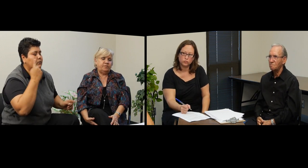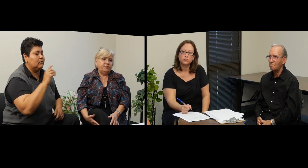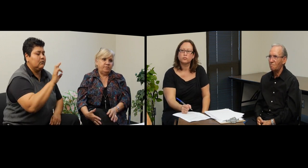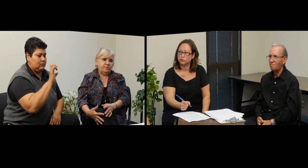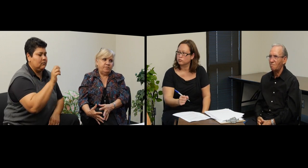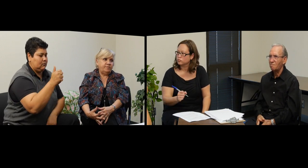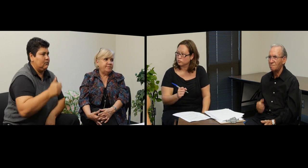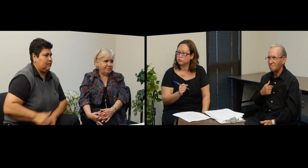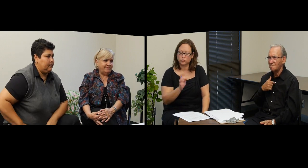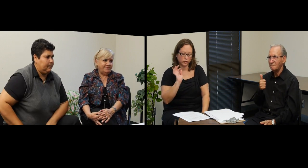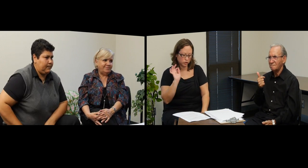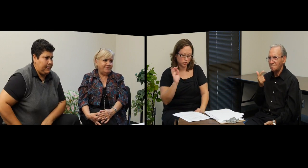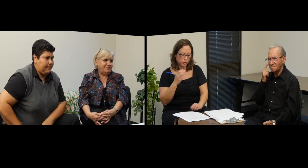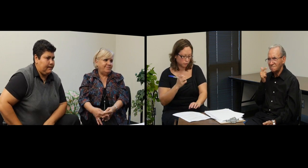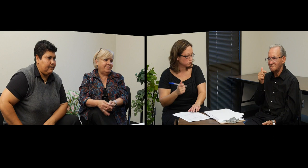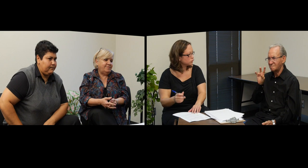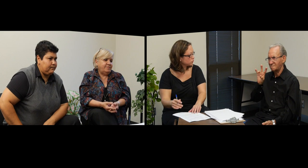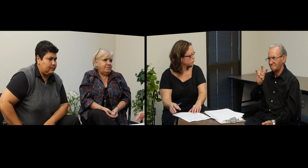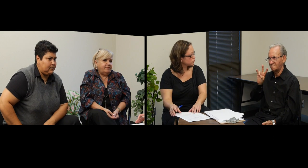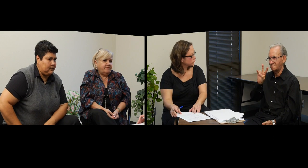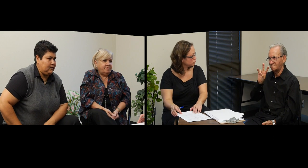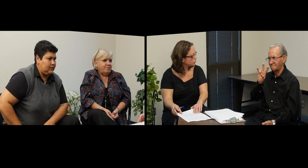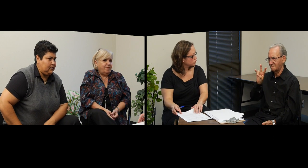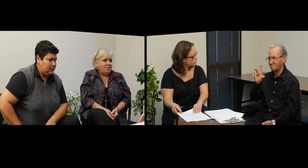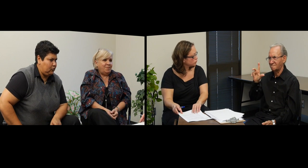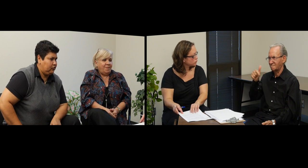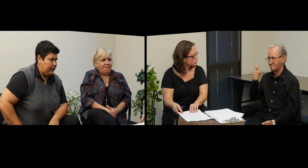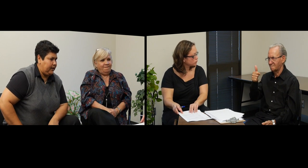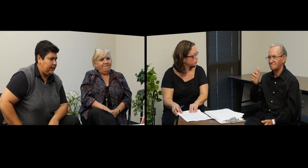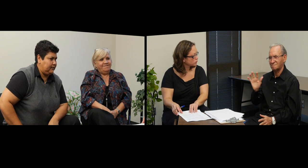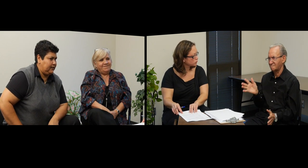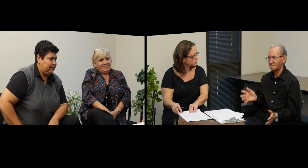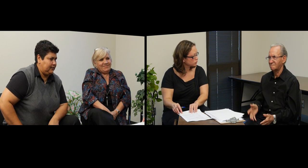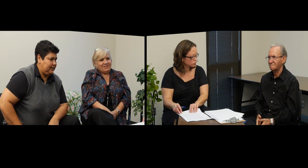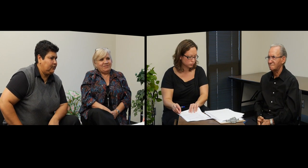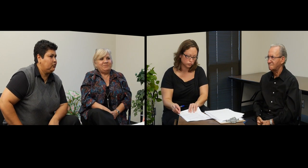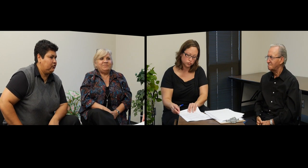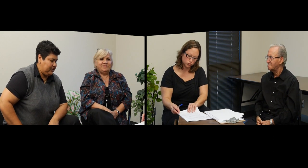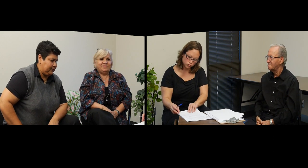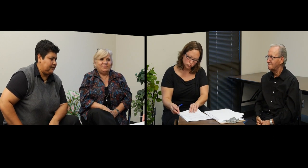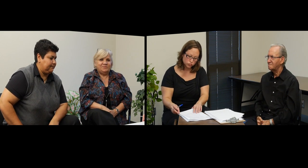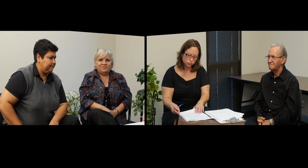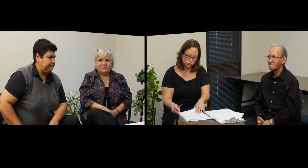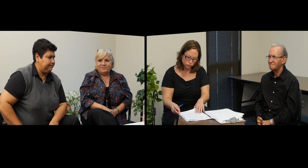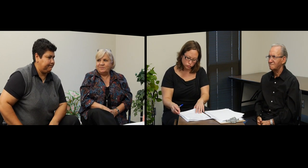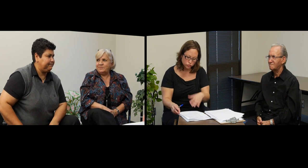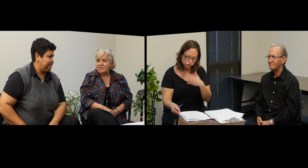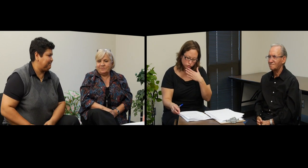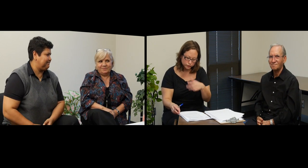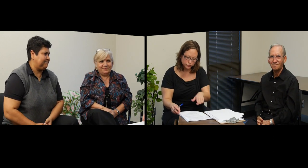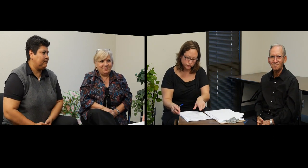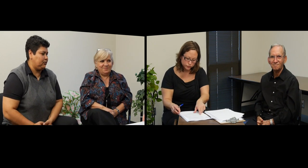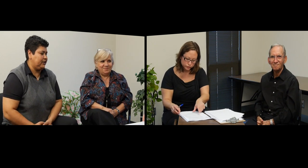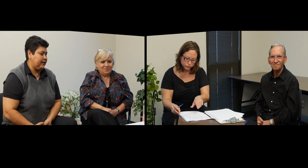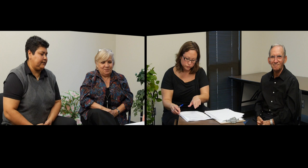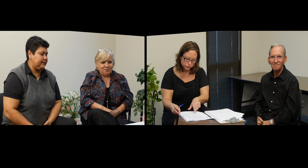Ajá. Ajá. Sí, sí, yo sé, es sietecientos diez. Ajá. Muchas gracias.